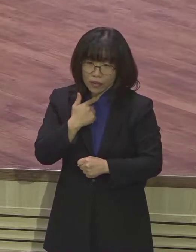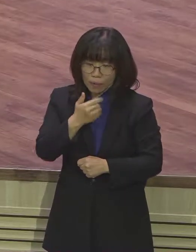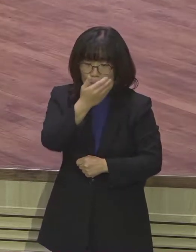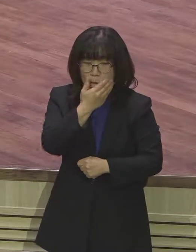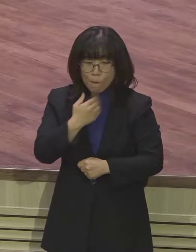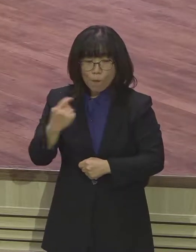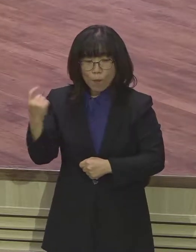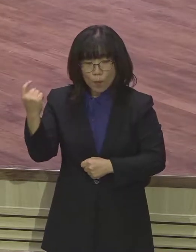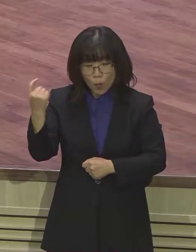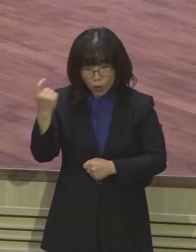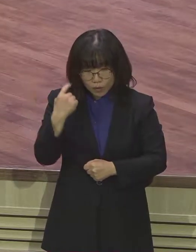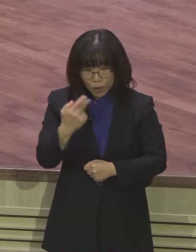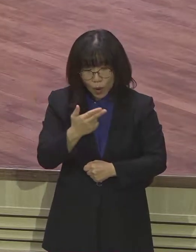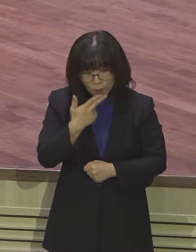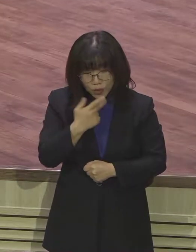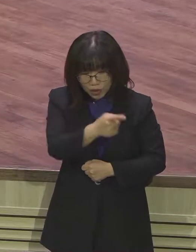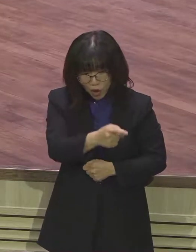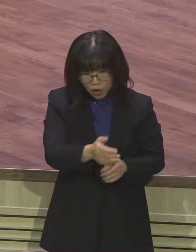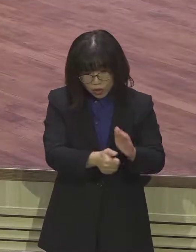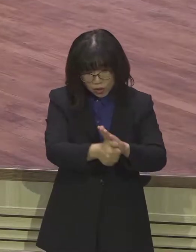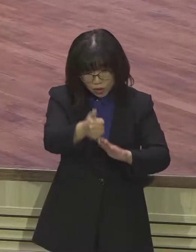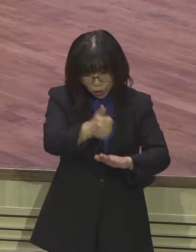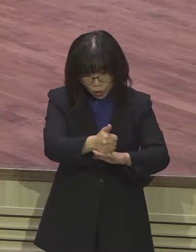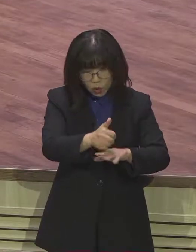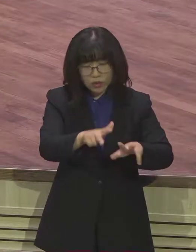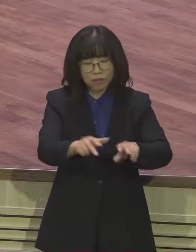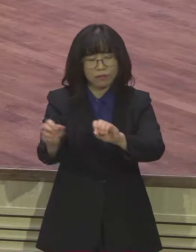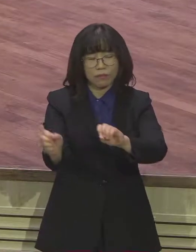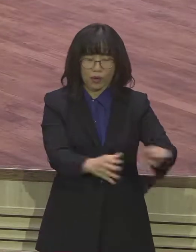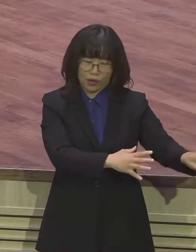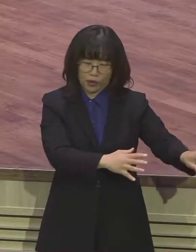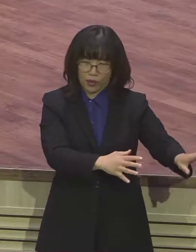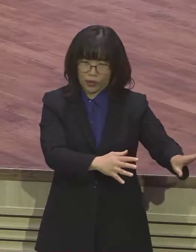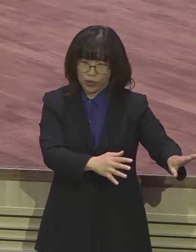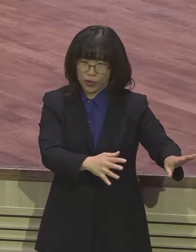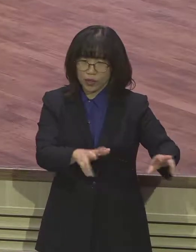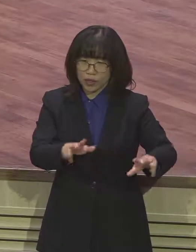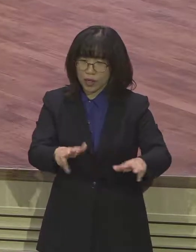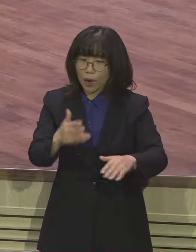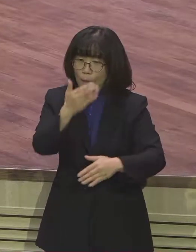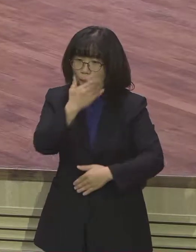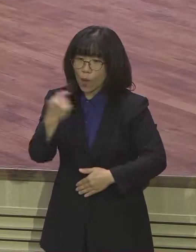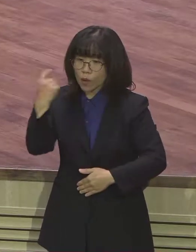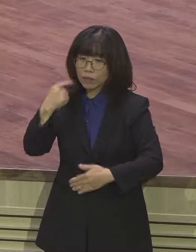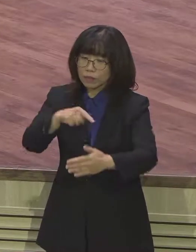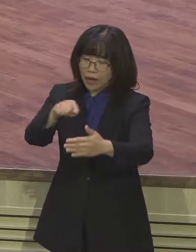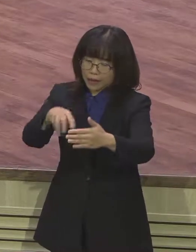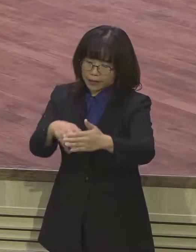다 무너뜨리고 이제는 예수 만났으니까 복음 안에서 다시 쌓고 다시 시작하라는 것입니다